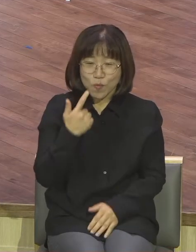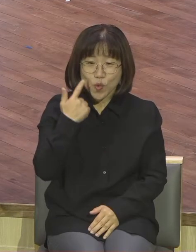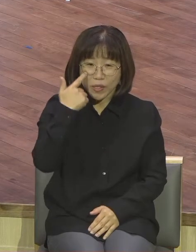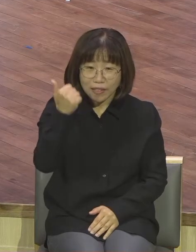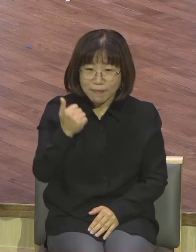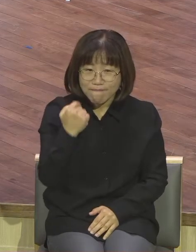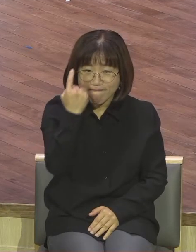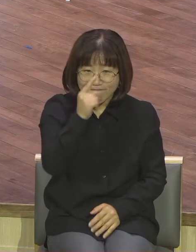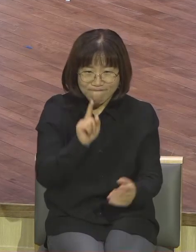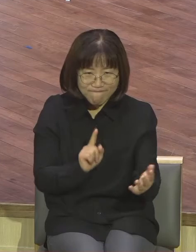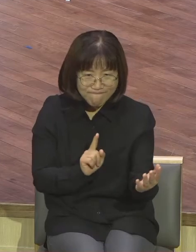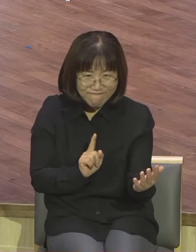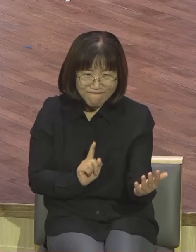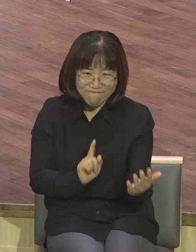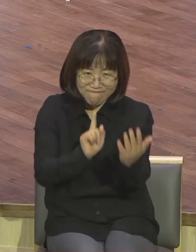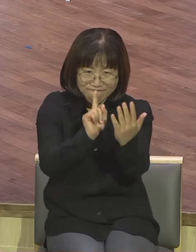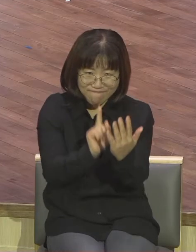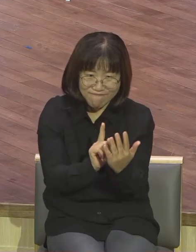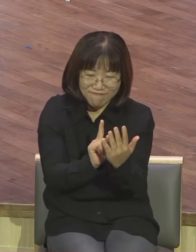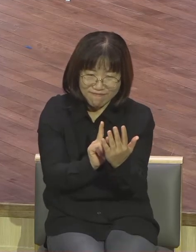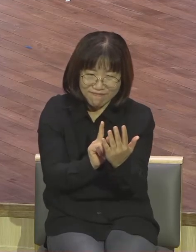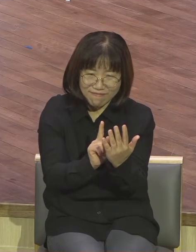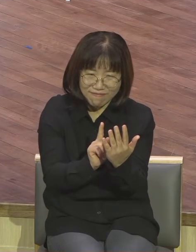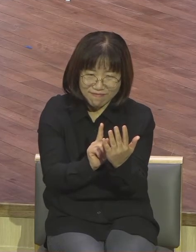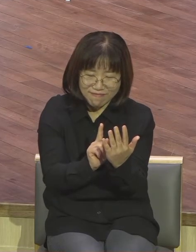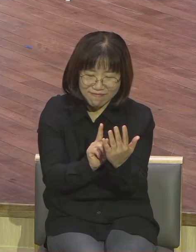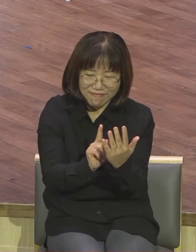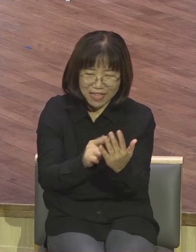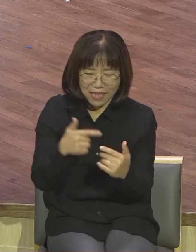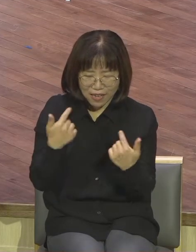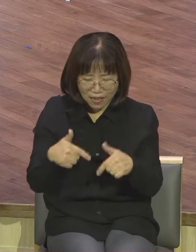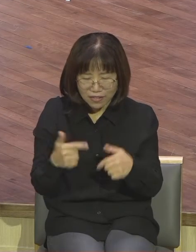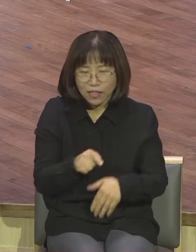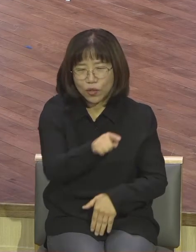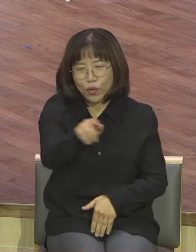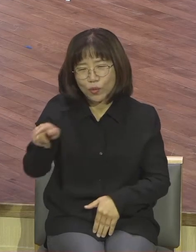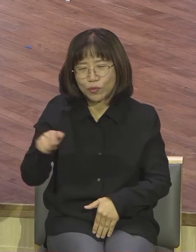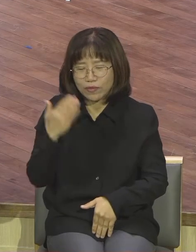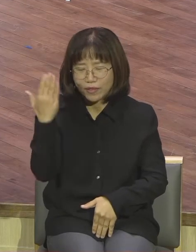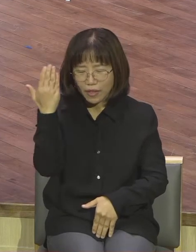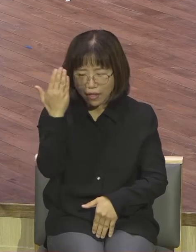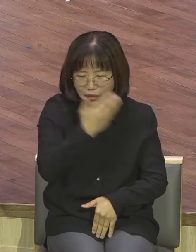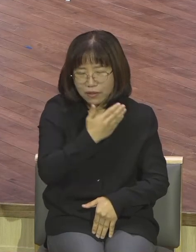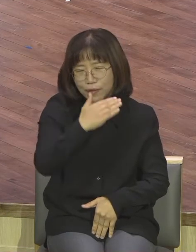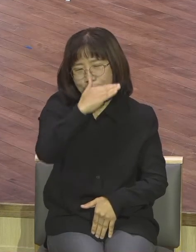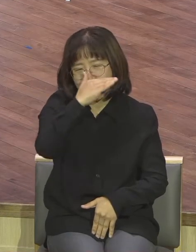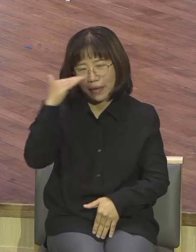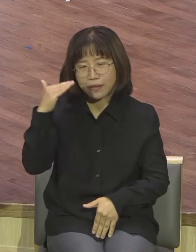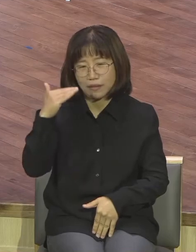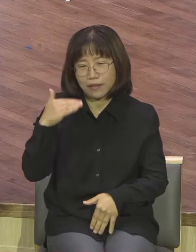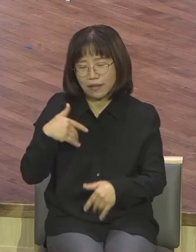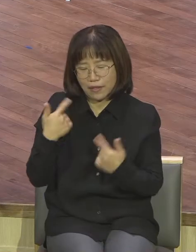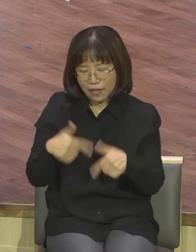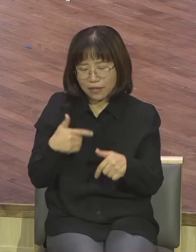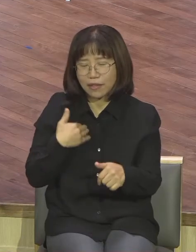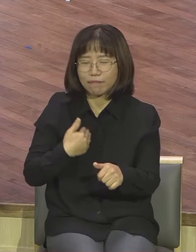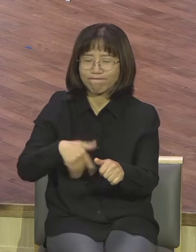그런 이야기를 외모에 대한 이미지 메이킹을 제가 이야기를 해요 이번에도